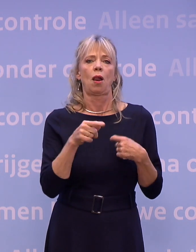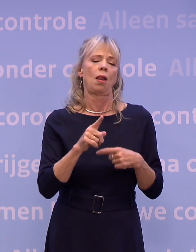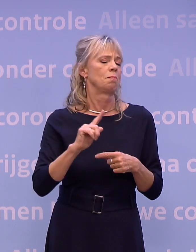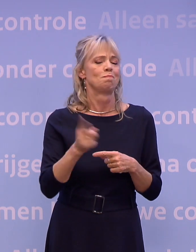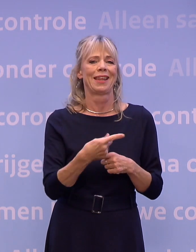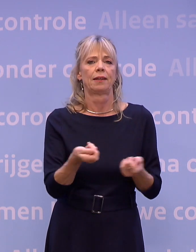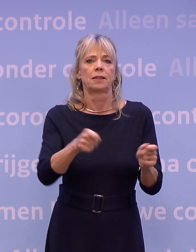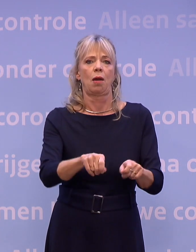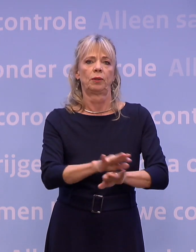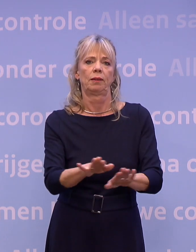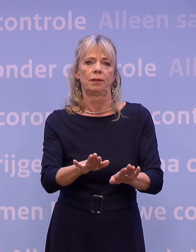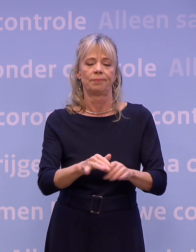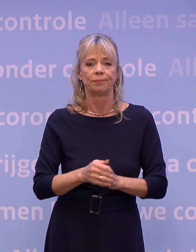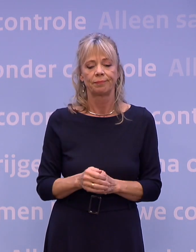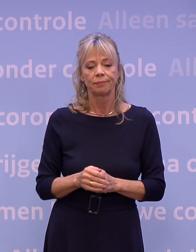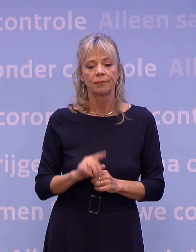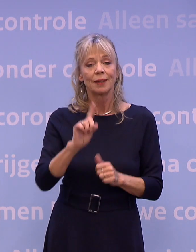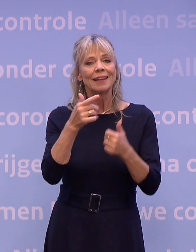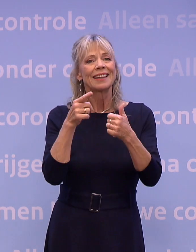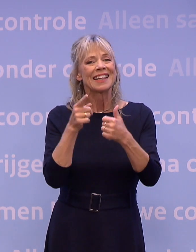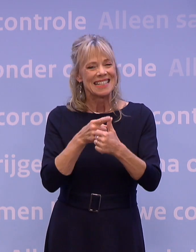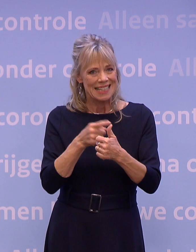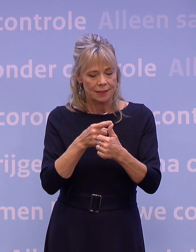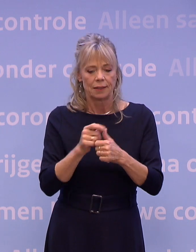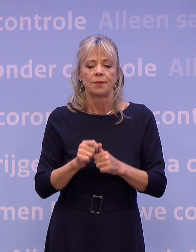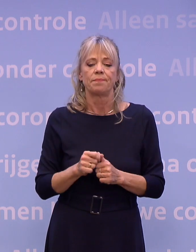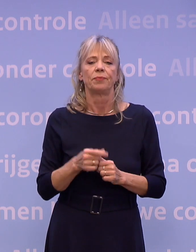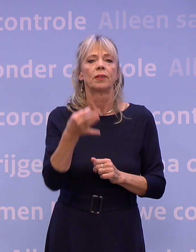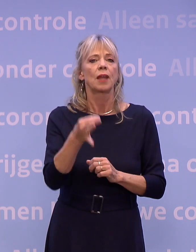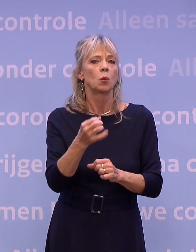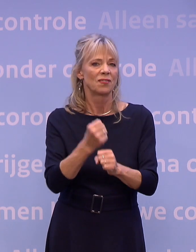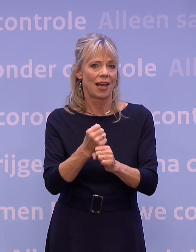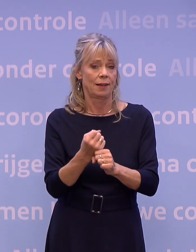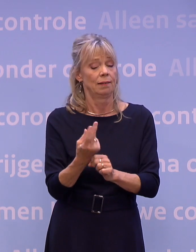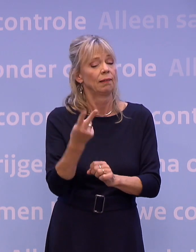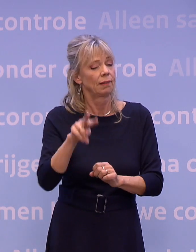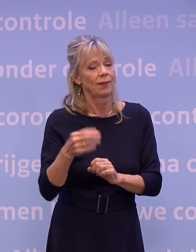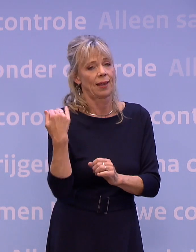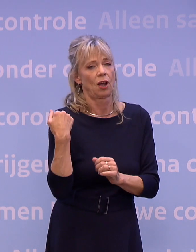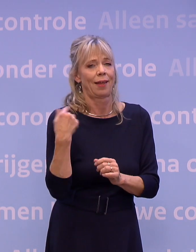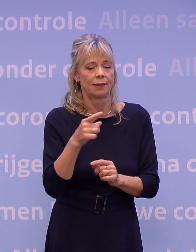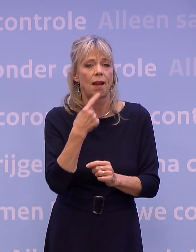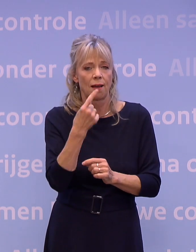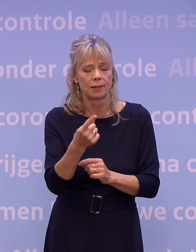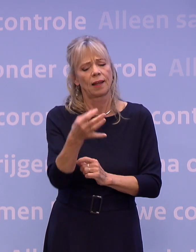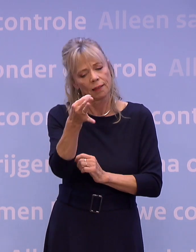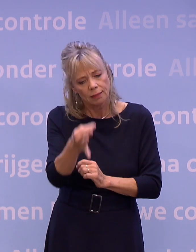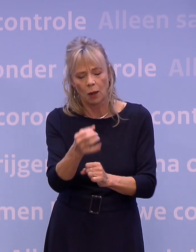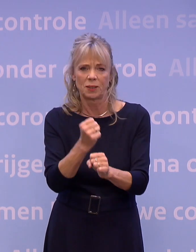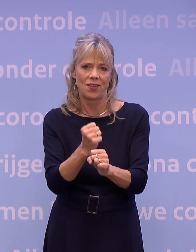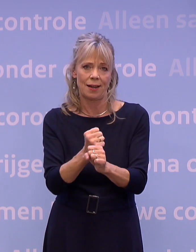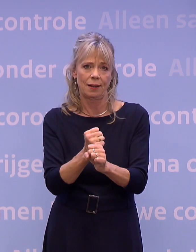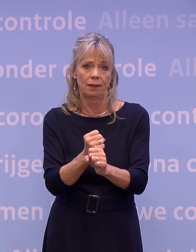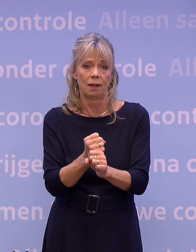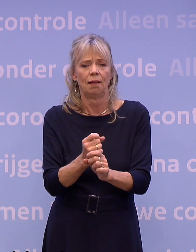Ten zesde, thuiswerken. Daarover hebben we twee weken geleden al gezegd, werk thuis tenzij het echt niet